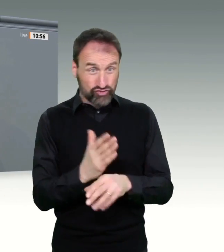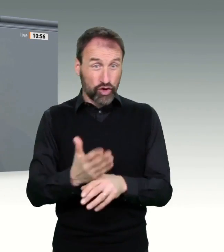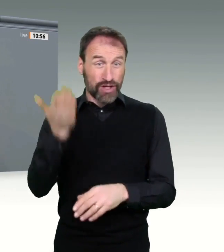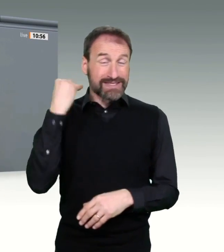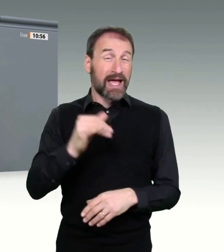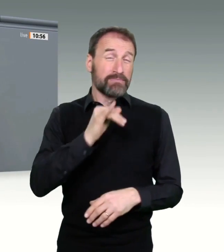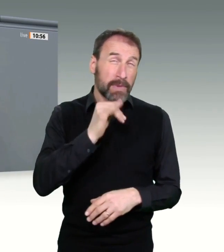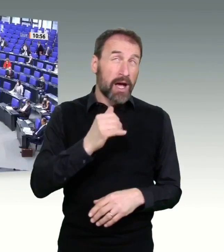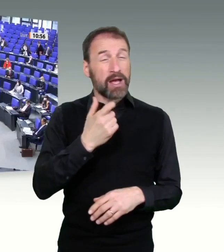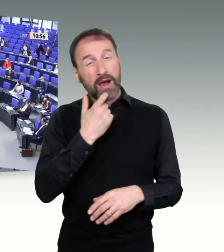Ihnen für Ihre Aufmerksamkeit.